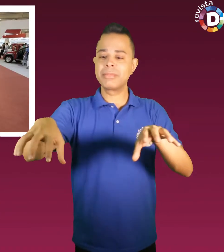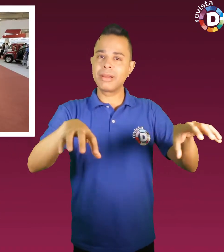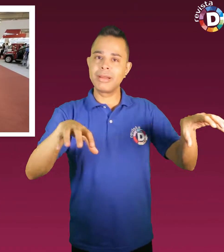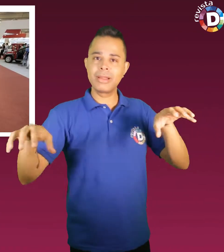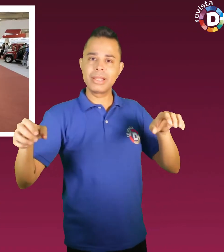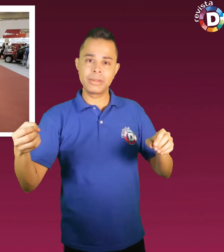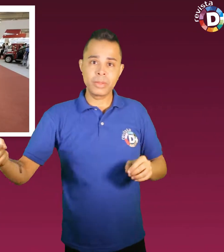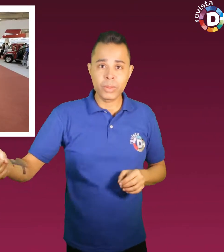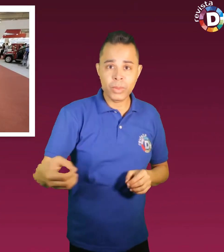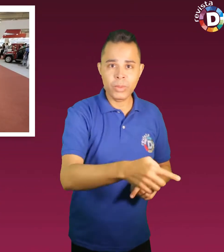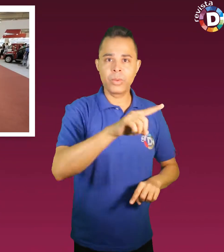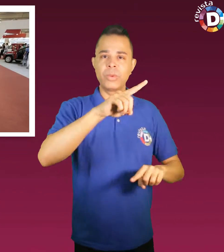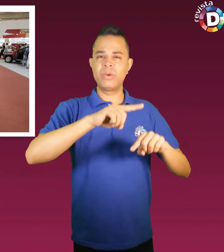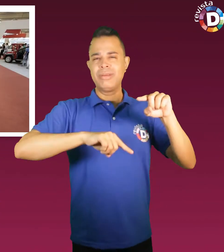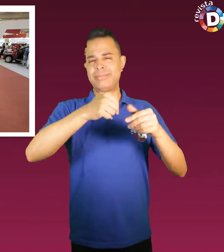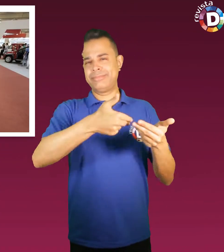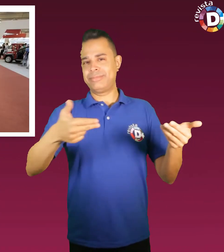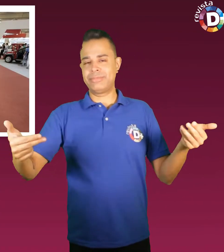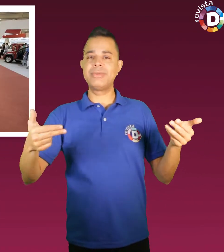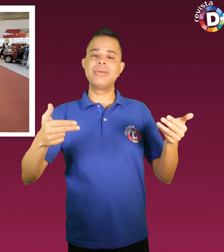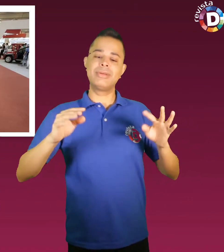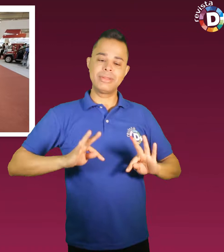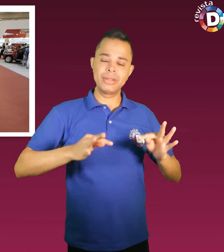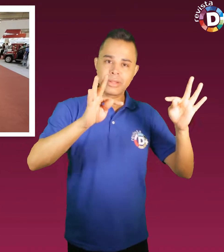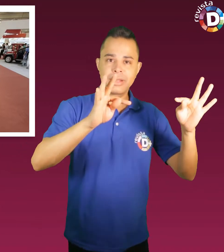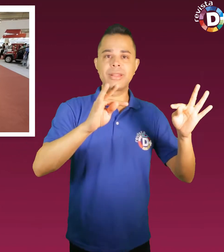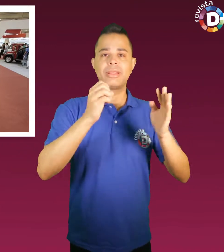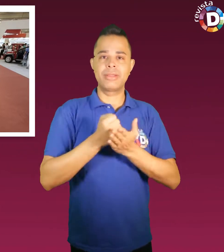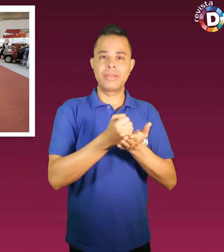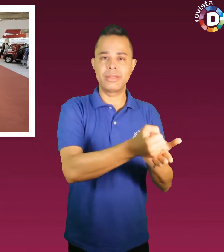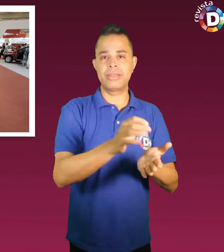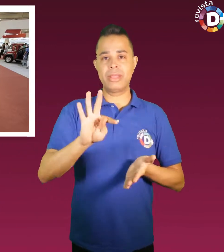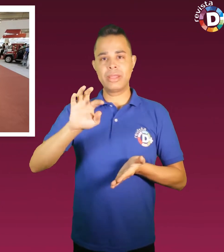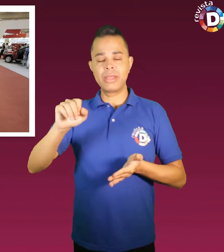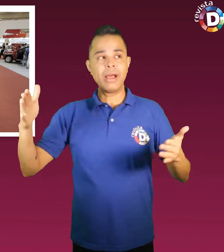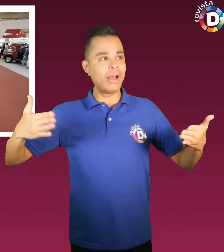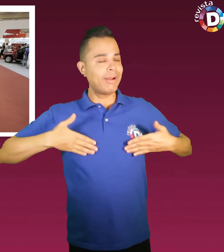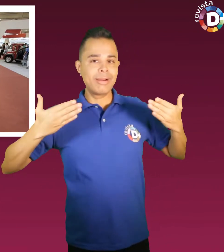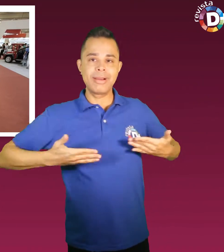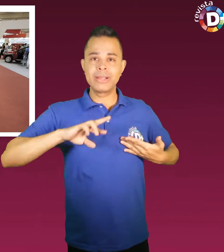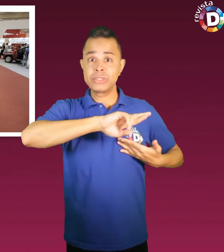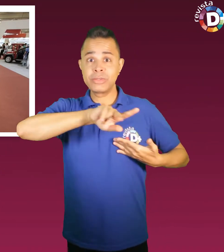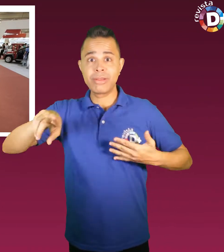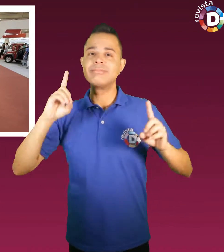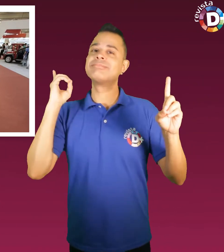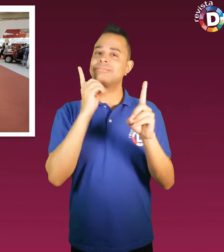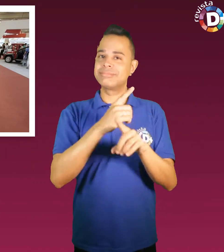quer acompanhar os lançamentos da tecnologia assistiva e se surpreender com diversas novidades